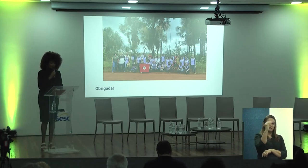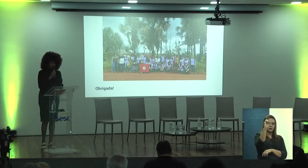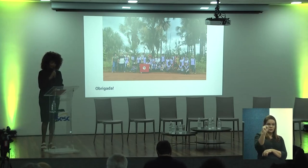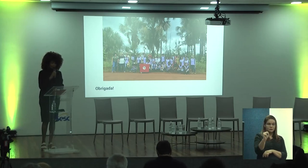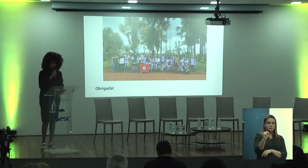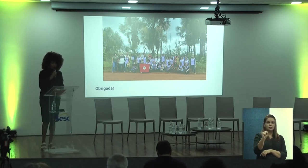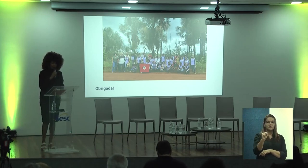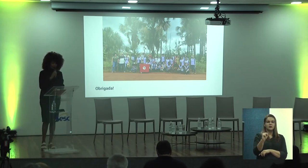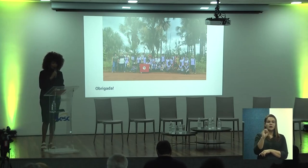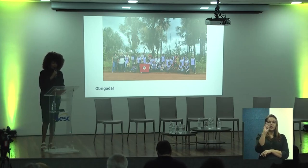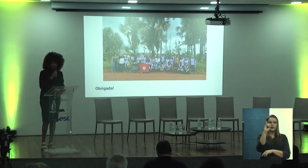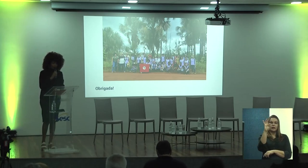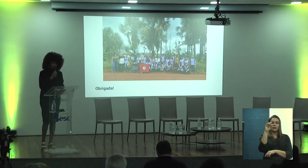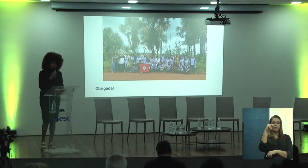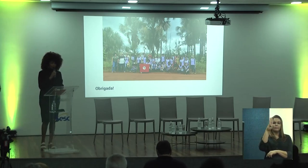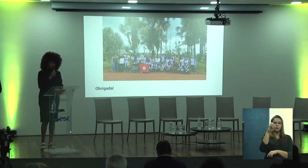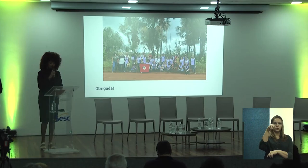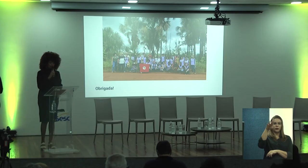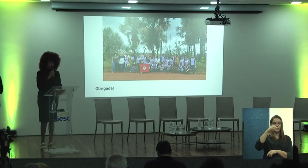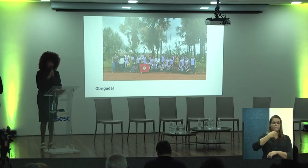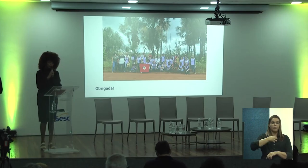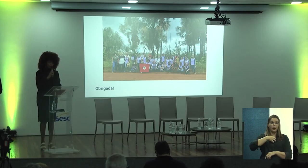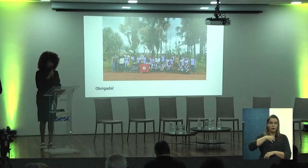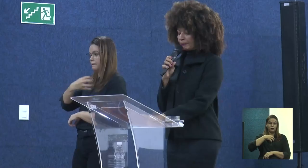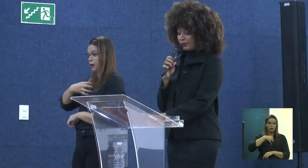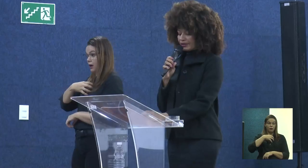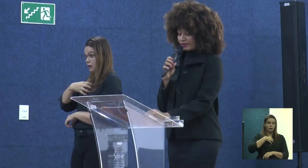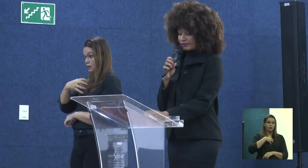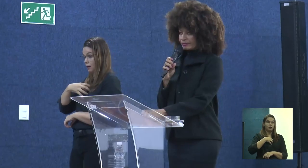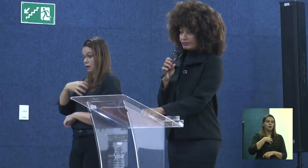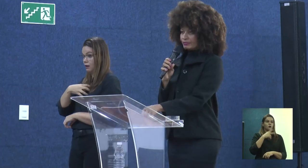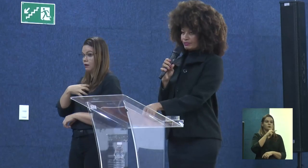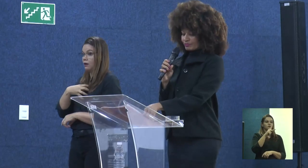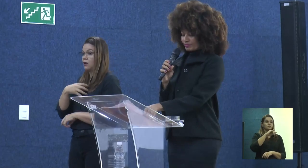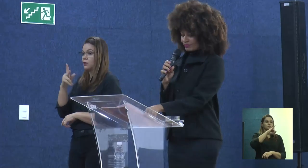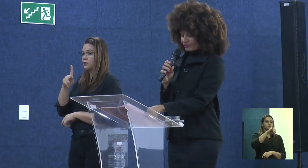da Ema e Tabu na Bahia, o professor Joel Felipe.